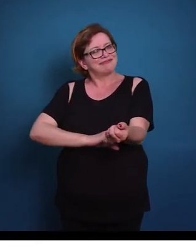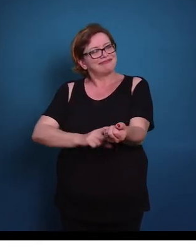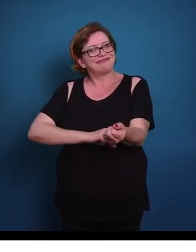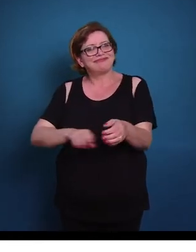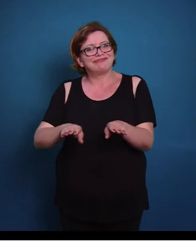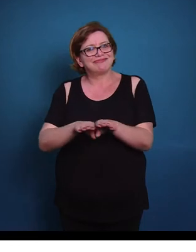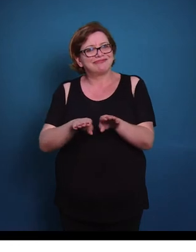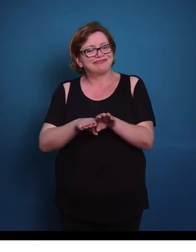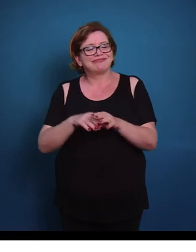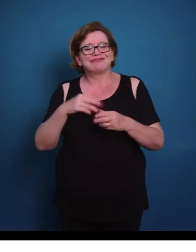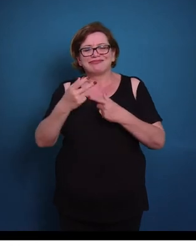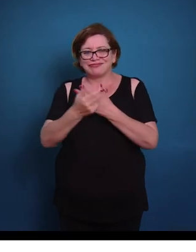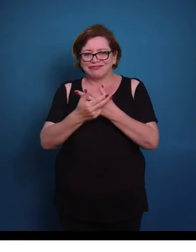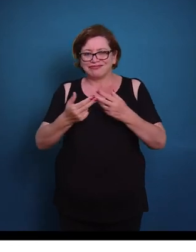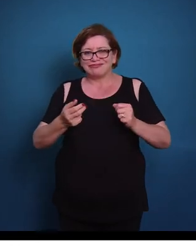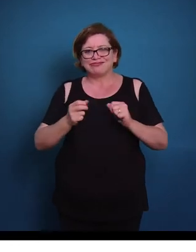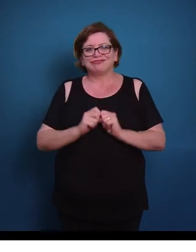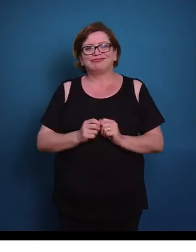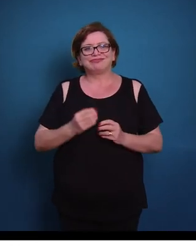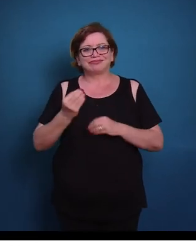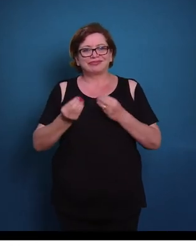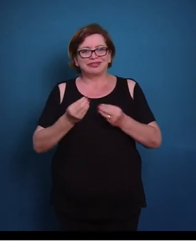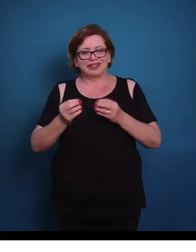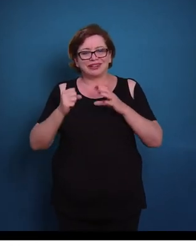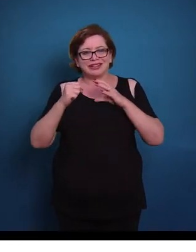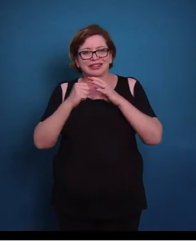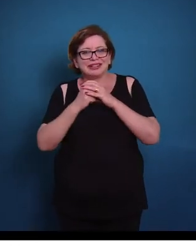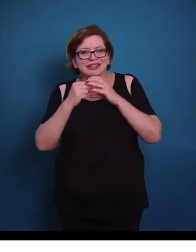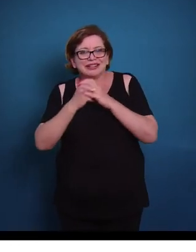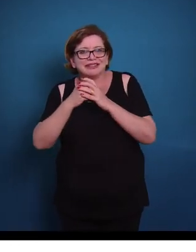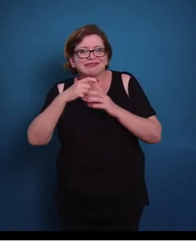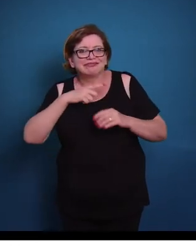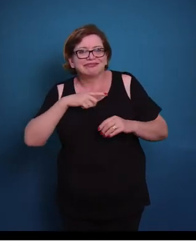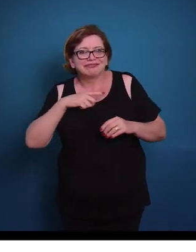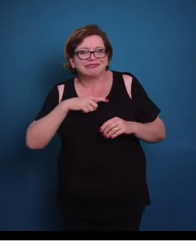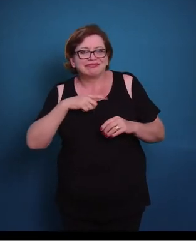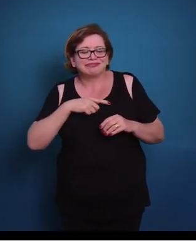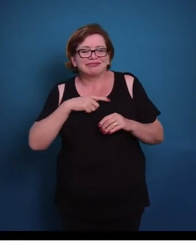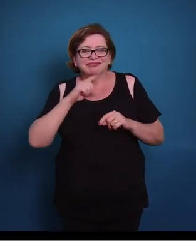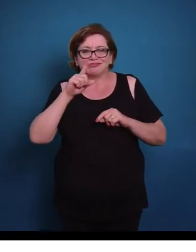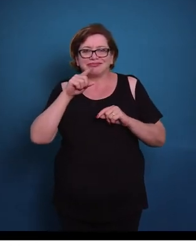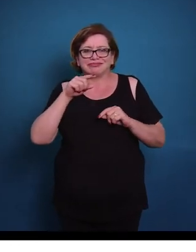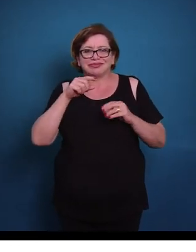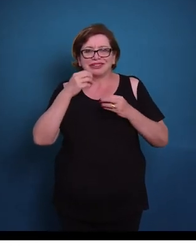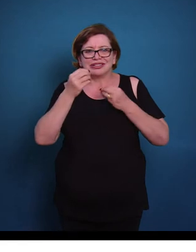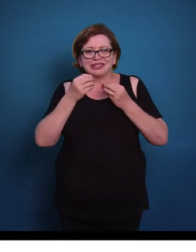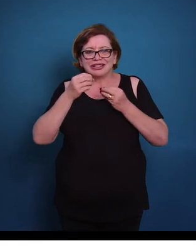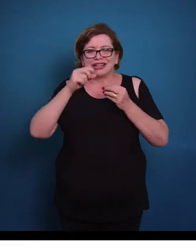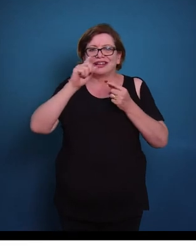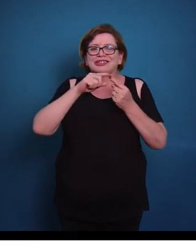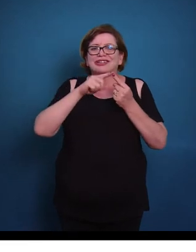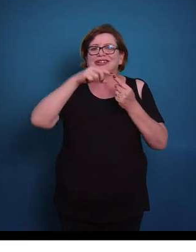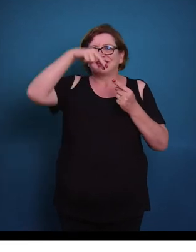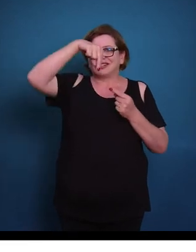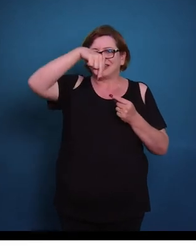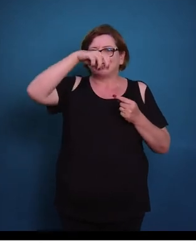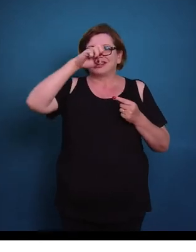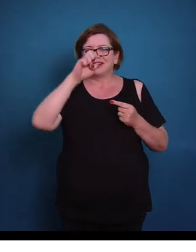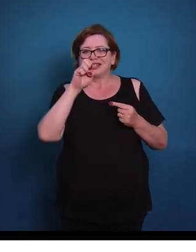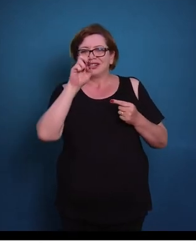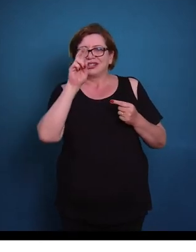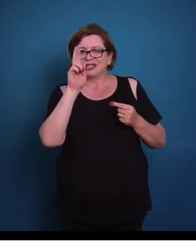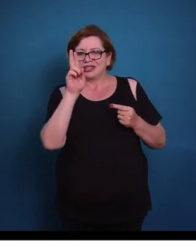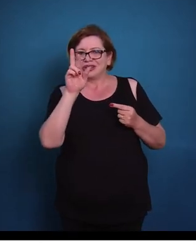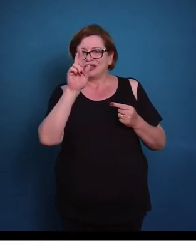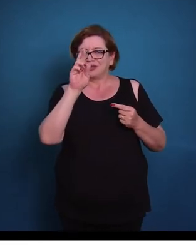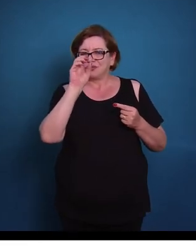e os gânglios nervosos. Então as células que compõem esse tecido, elas são formadas, esse tecido é formado pelos neurônios, que são as células que